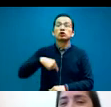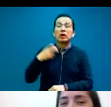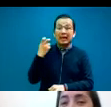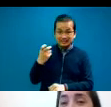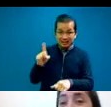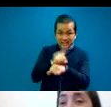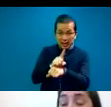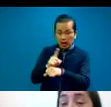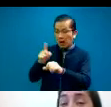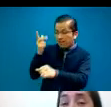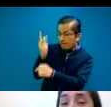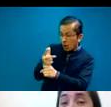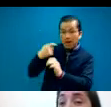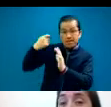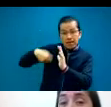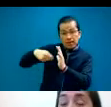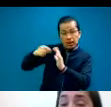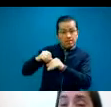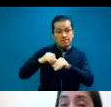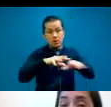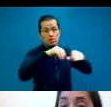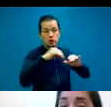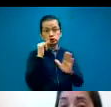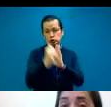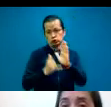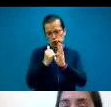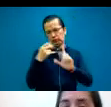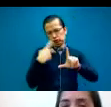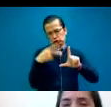Y participaron también intérpretes de distintas regiones.